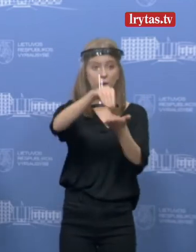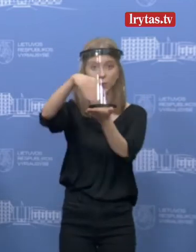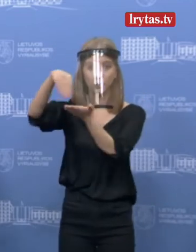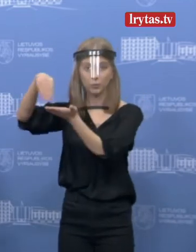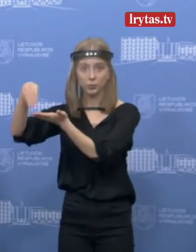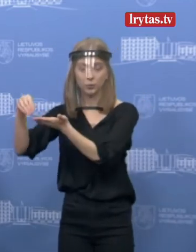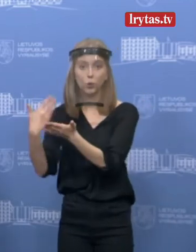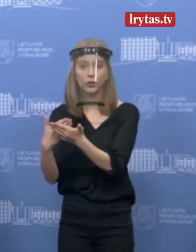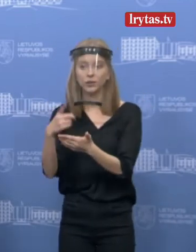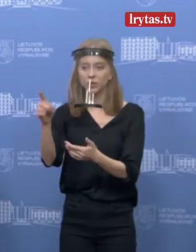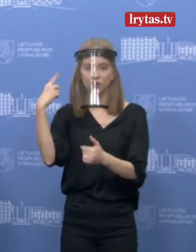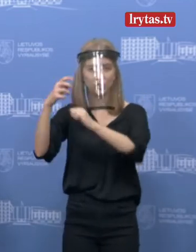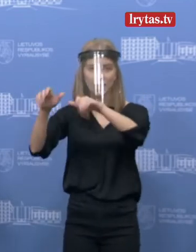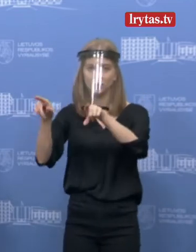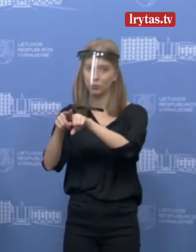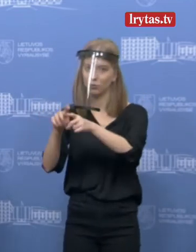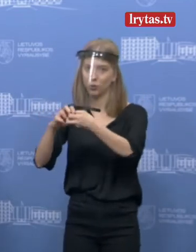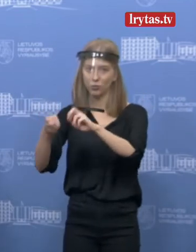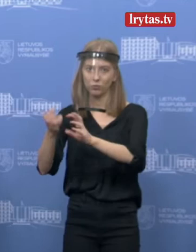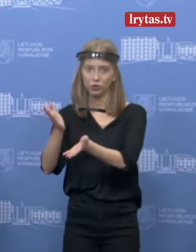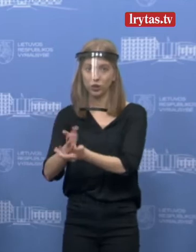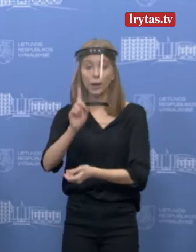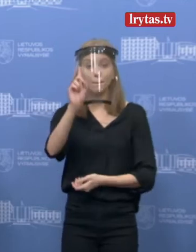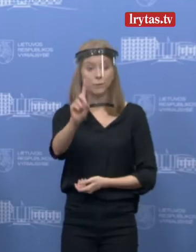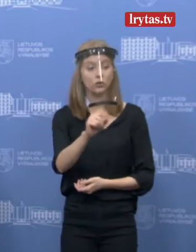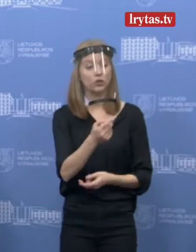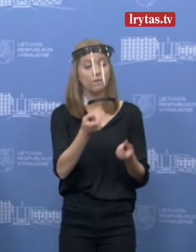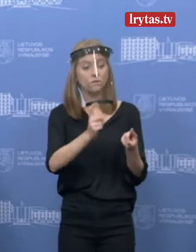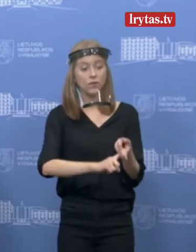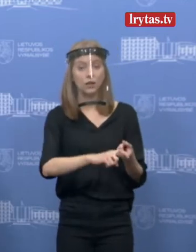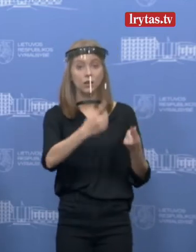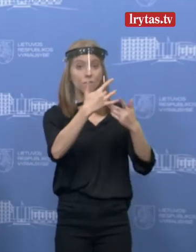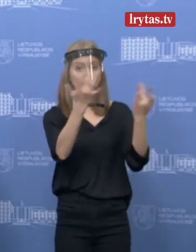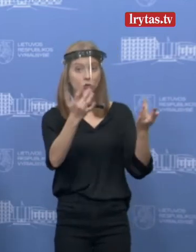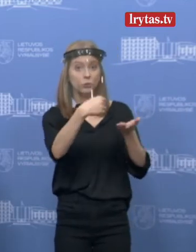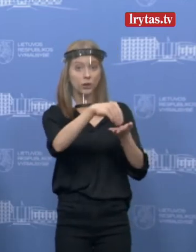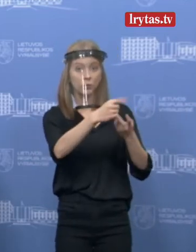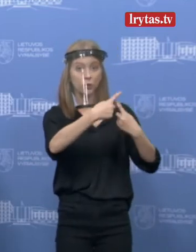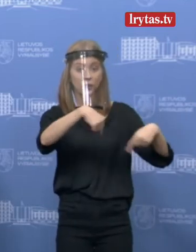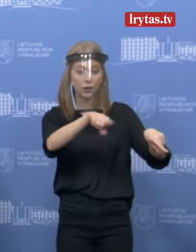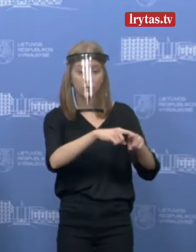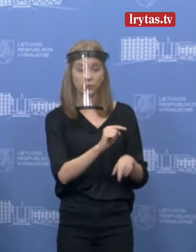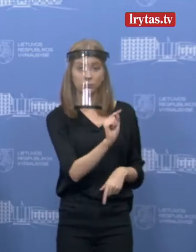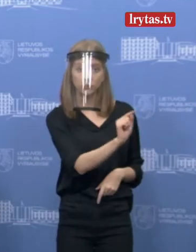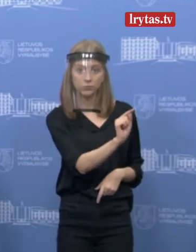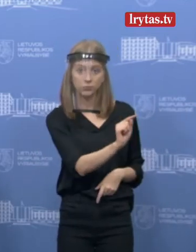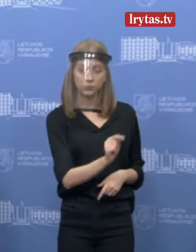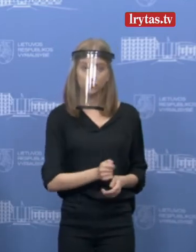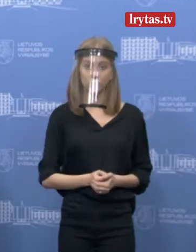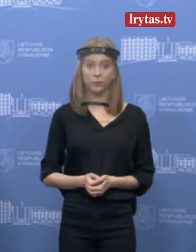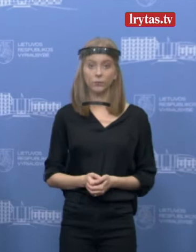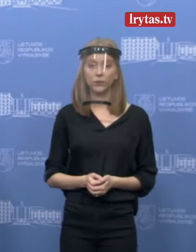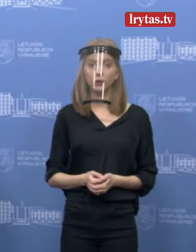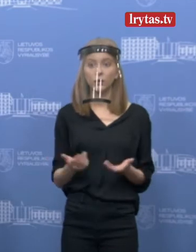sprendimas buvo toks, bet kaip jau sakiau, vis tiek lemiamą žodį tarė viešųjų pirkimų tarnybą. Tai yra savaime suprantama ir dėl to, kol kas